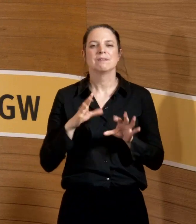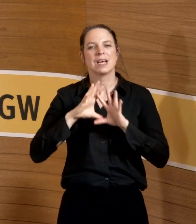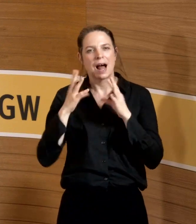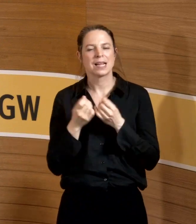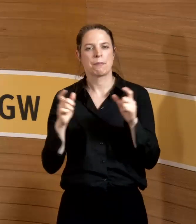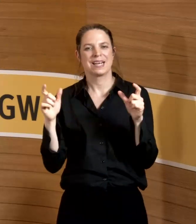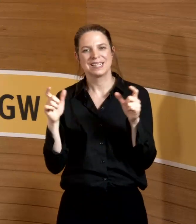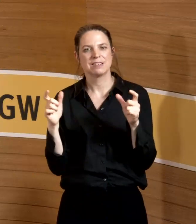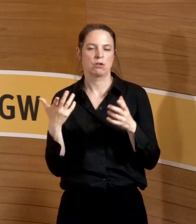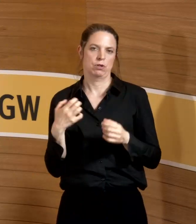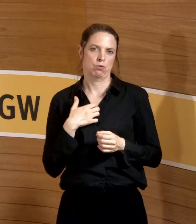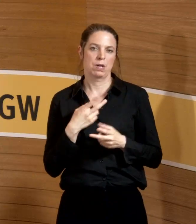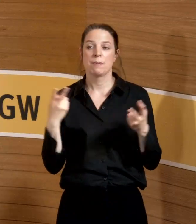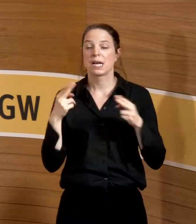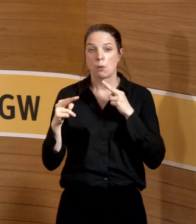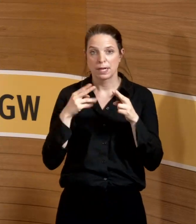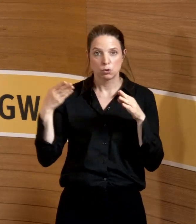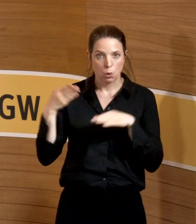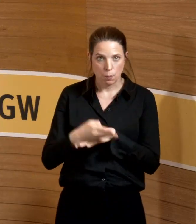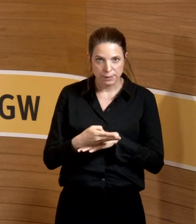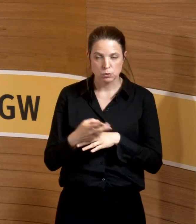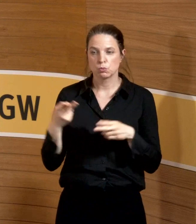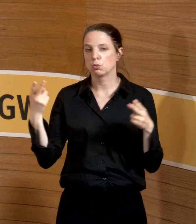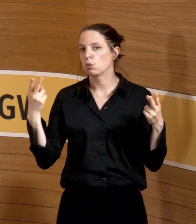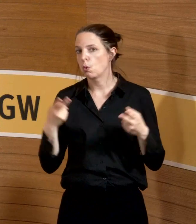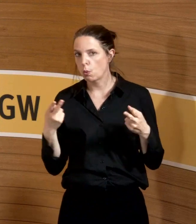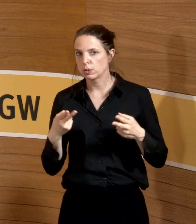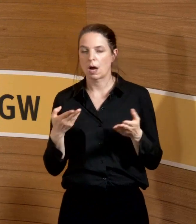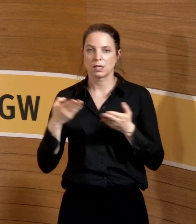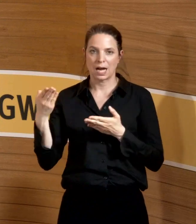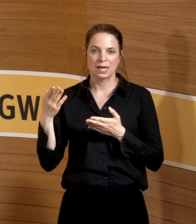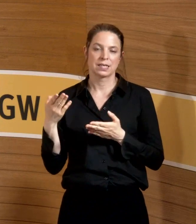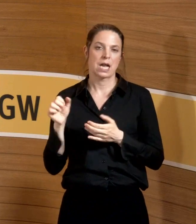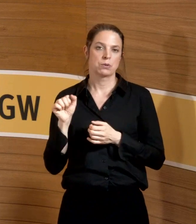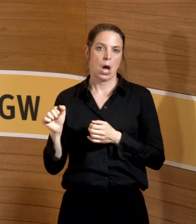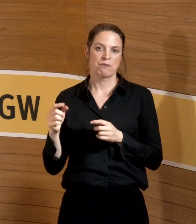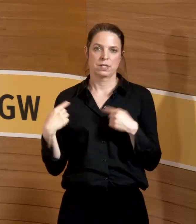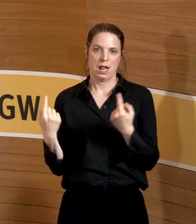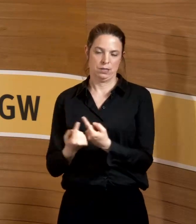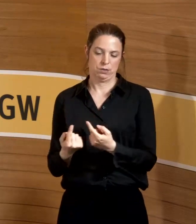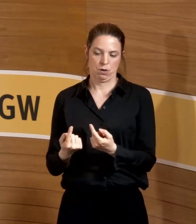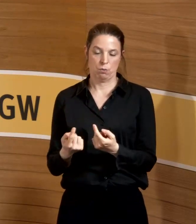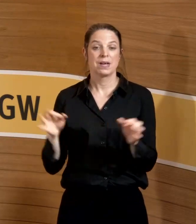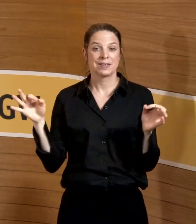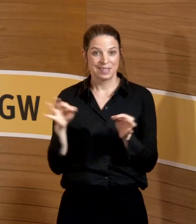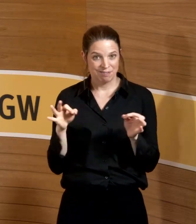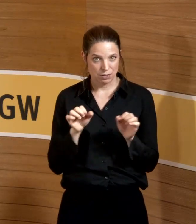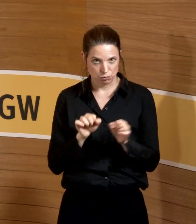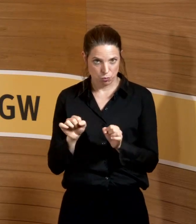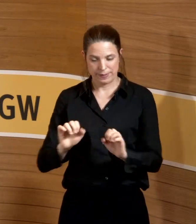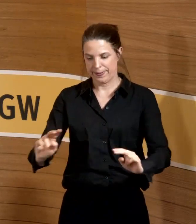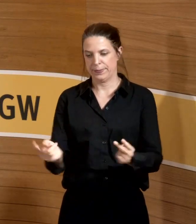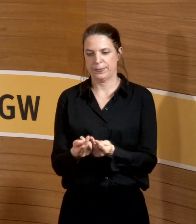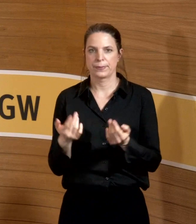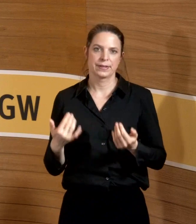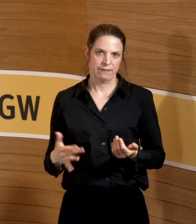Expositionen, ob ich ins Restaurant gehe oder in den Aufenthaltsraum im Krankenhaus. Die Gefährdung war da ziemlich gleich. Und insofern hätte man